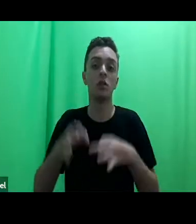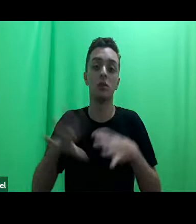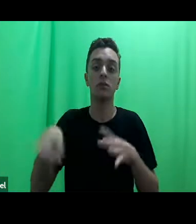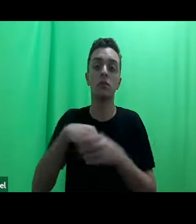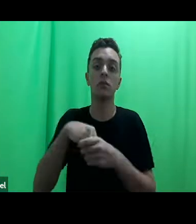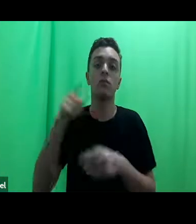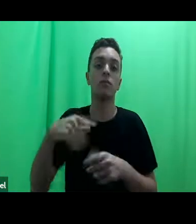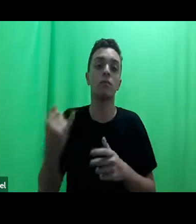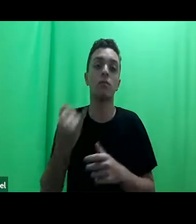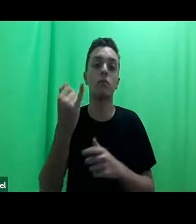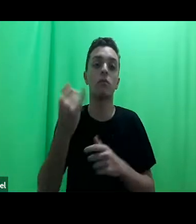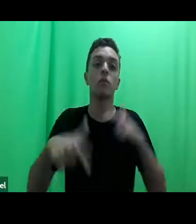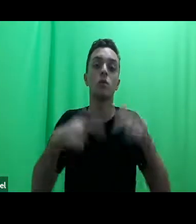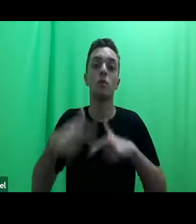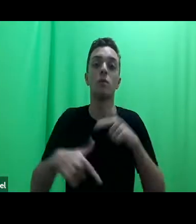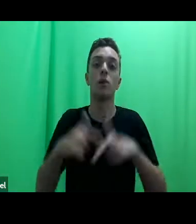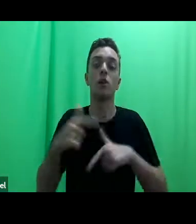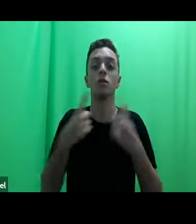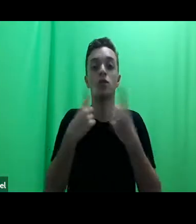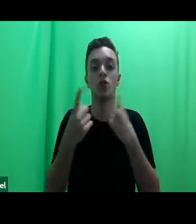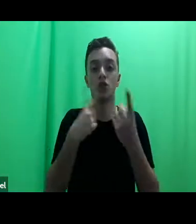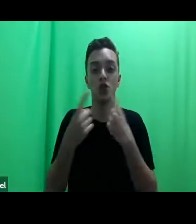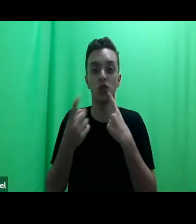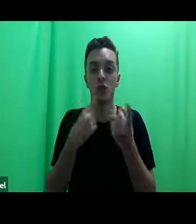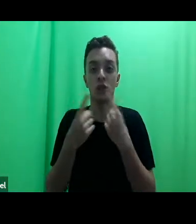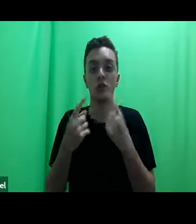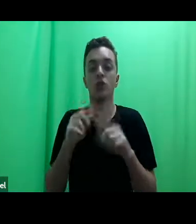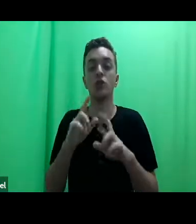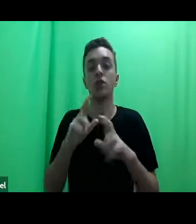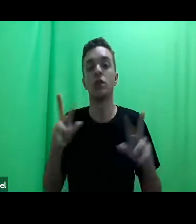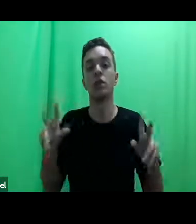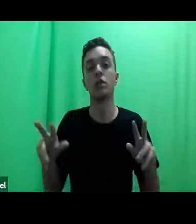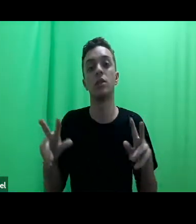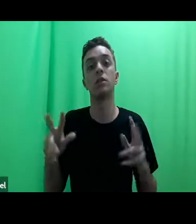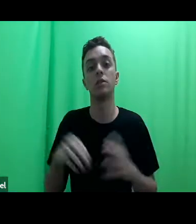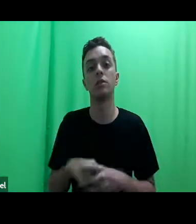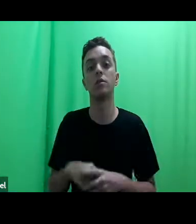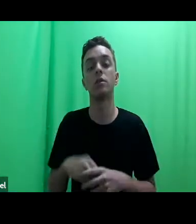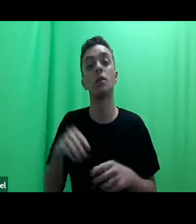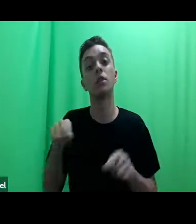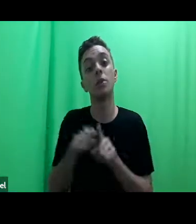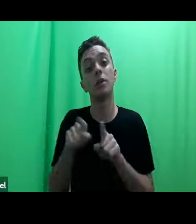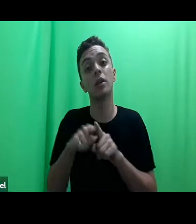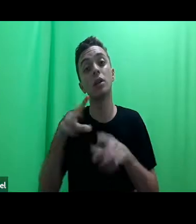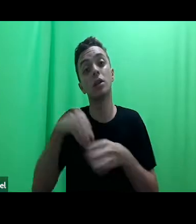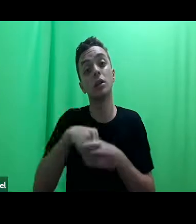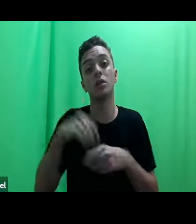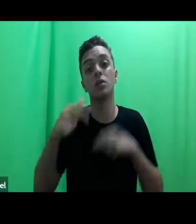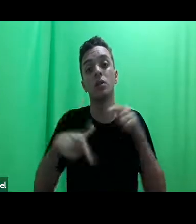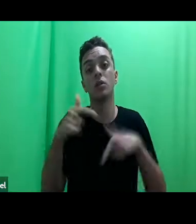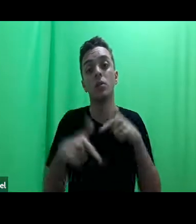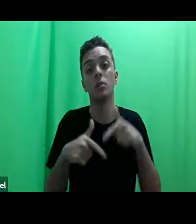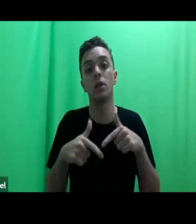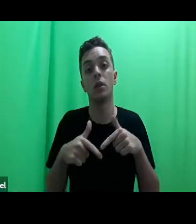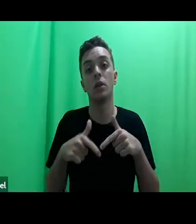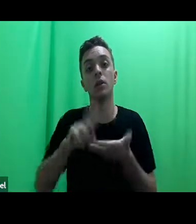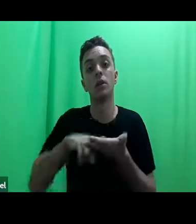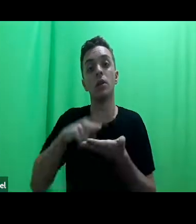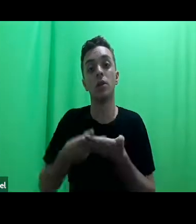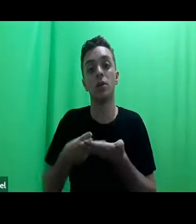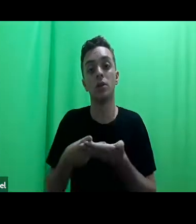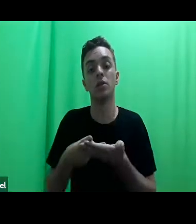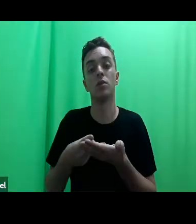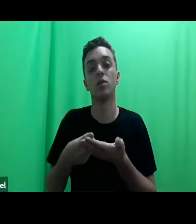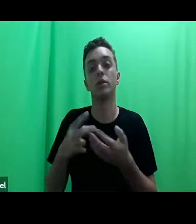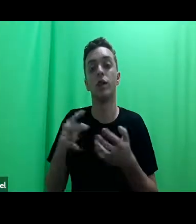diálogo entre esses diferentes saberes e também no trabalho que é muito difícil de tradução entre diferentes